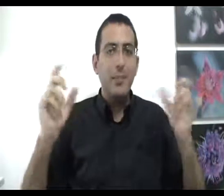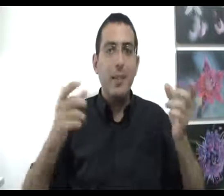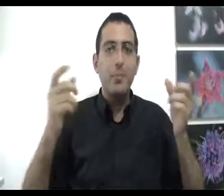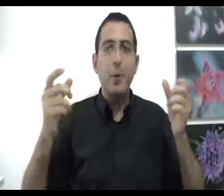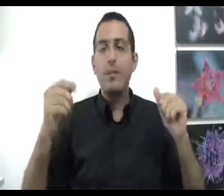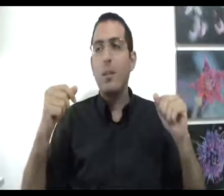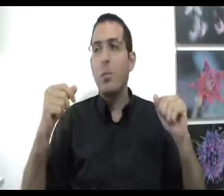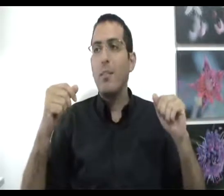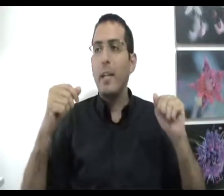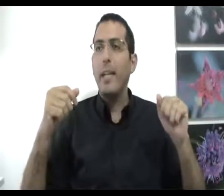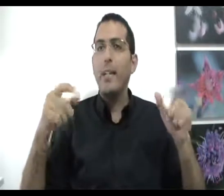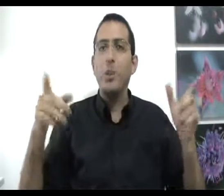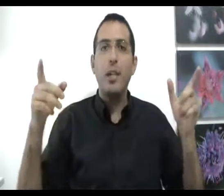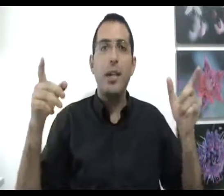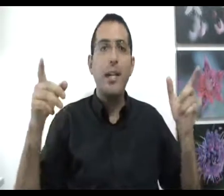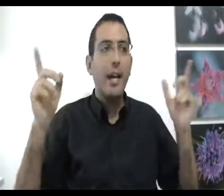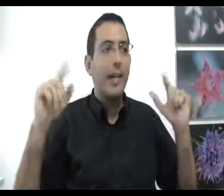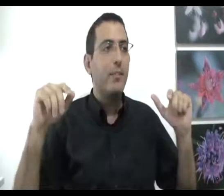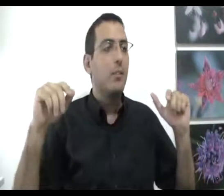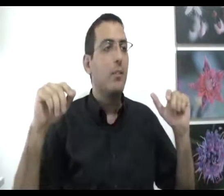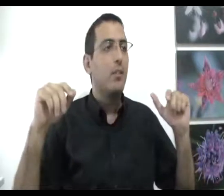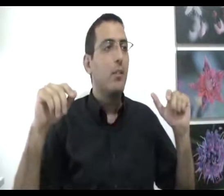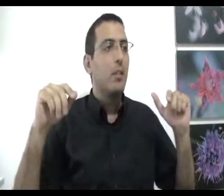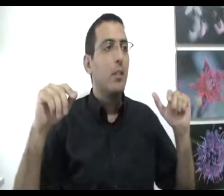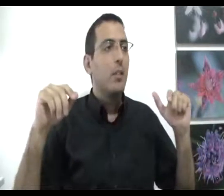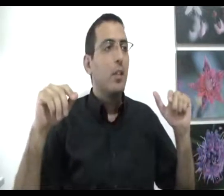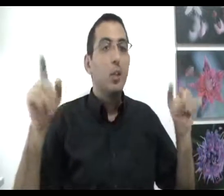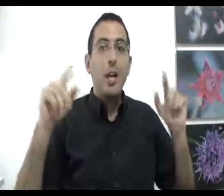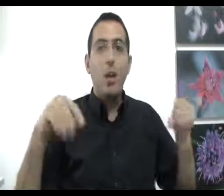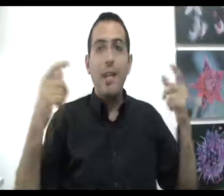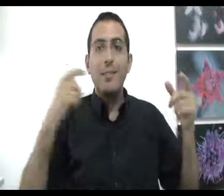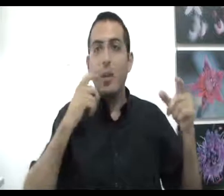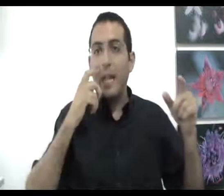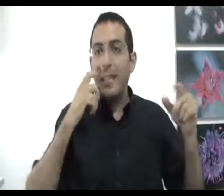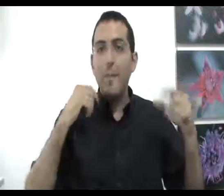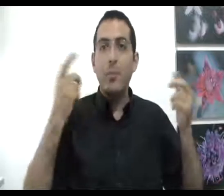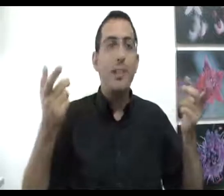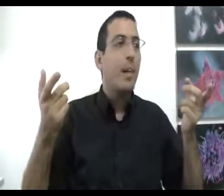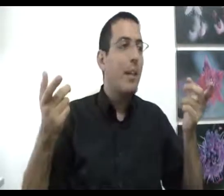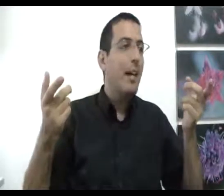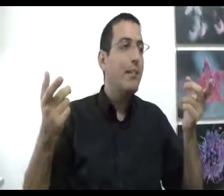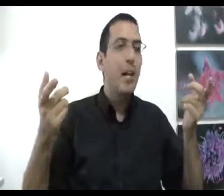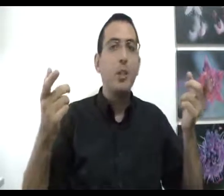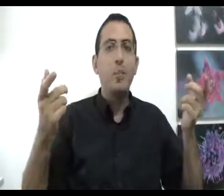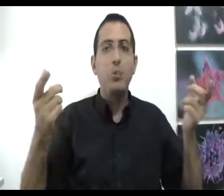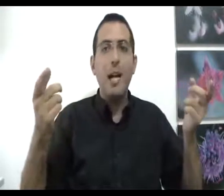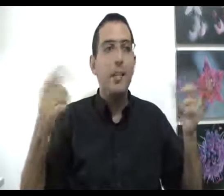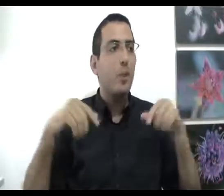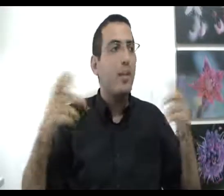נכניס פה עוד איזה נקודה, והיא שהיחיד שיכול לעזור לאדם מתמודד עם חרדה, זה רק מי שמסוגל להתמודד עם